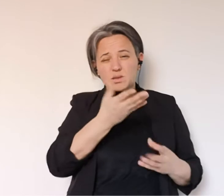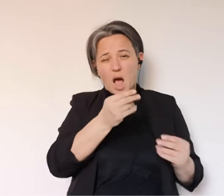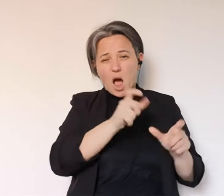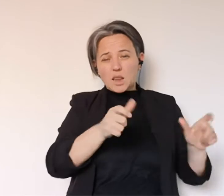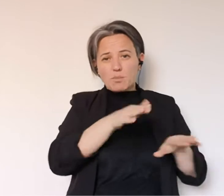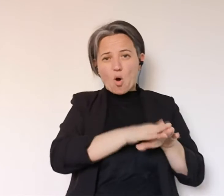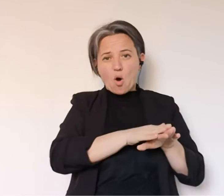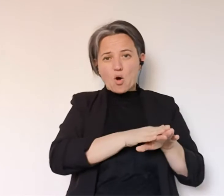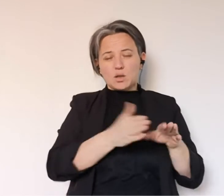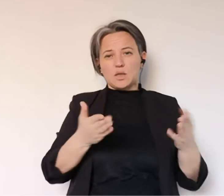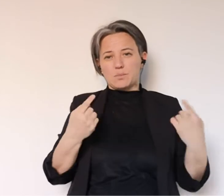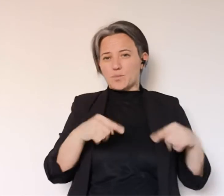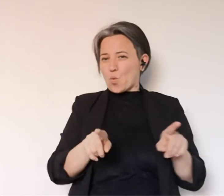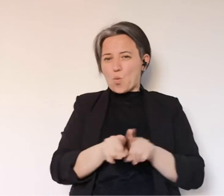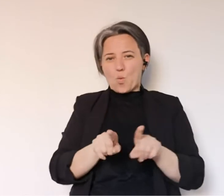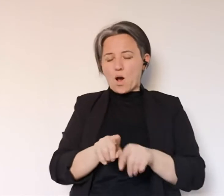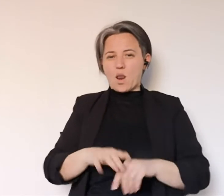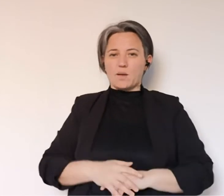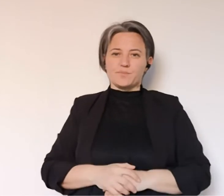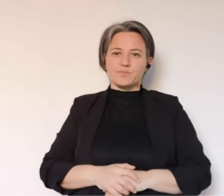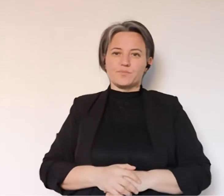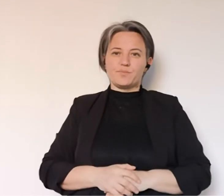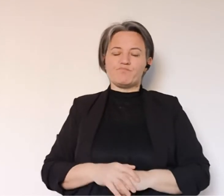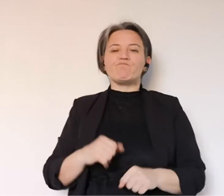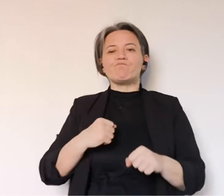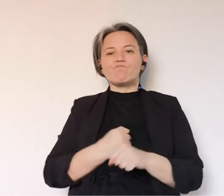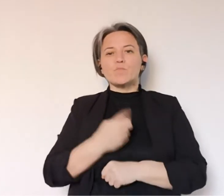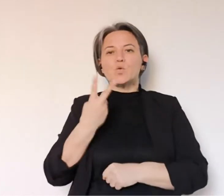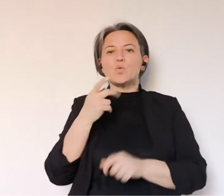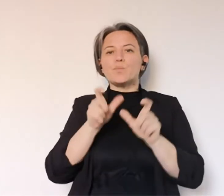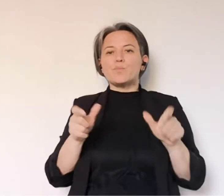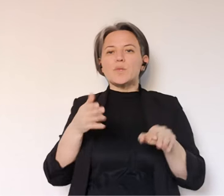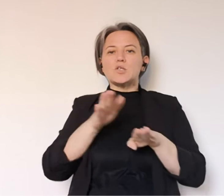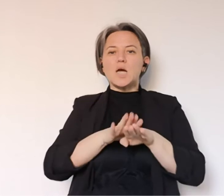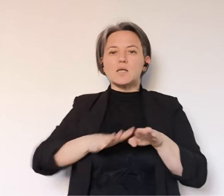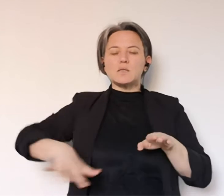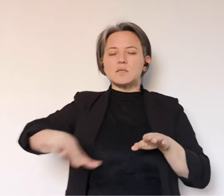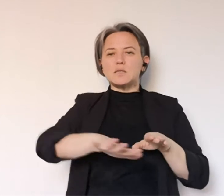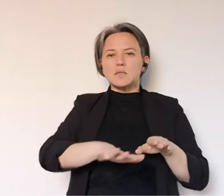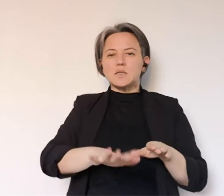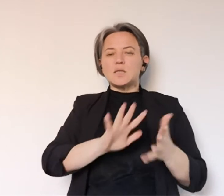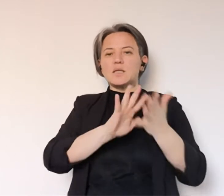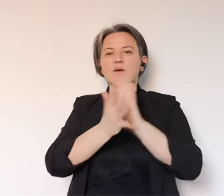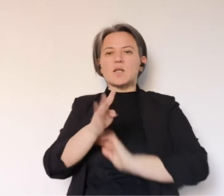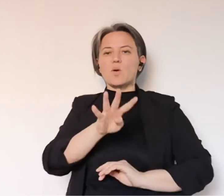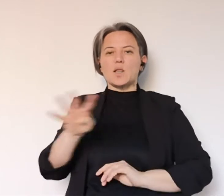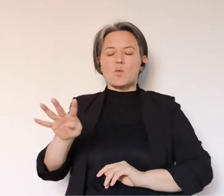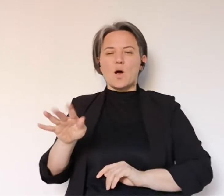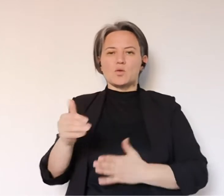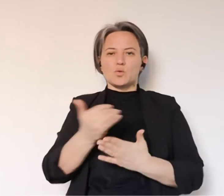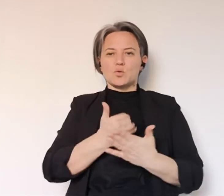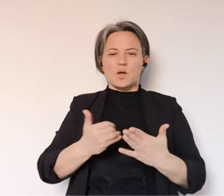crea un maggiore scalpore. Quindi abbiamo, registriamo ai me due decessi nella nostra comunità e